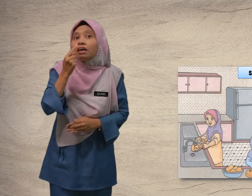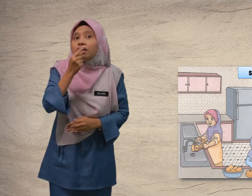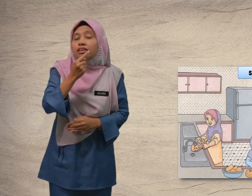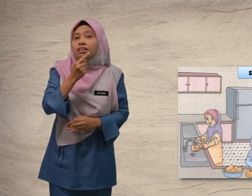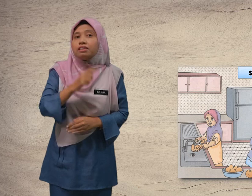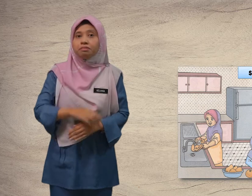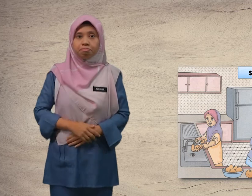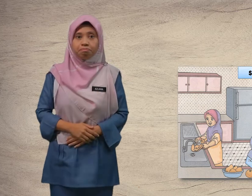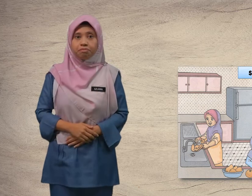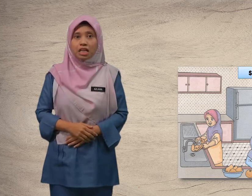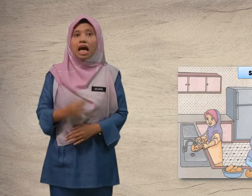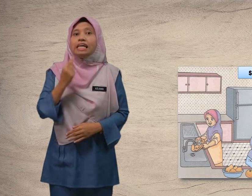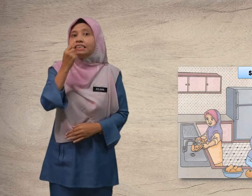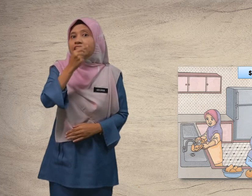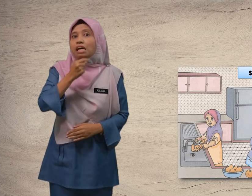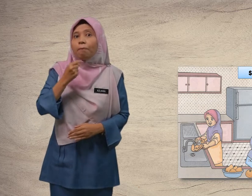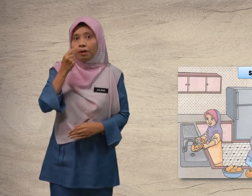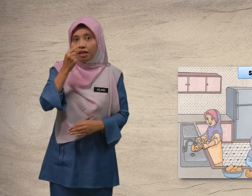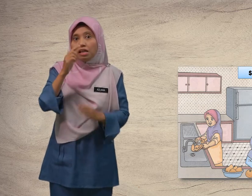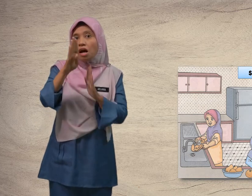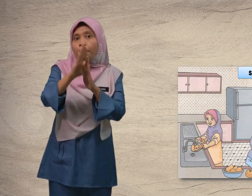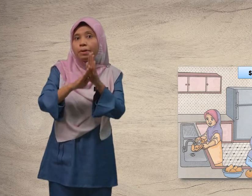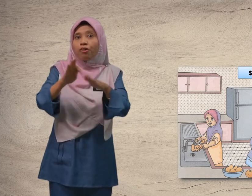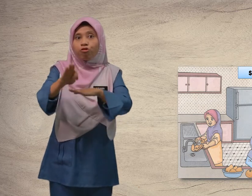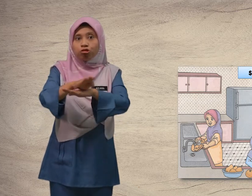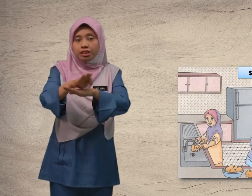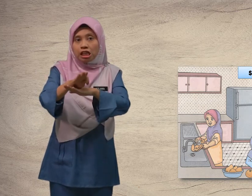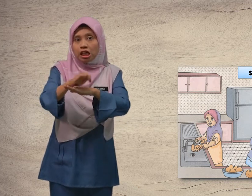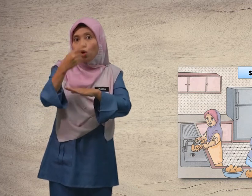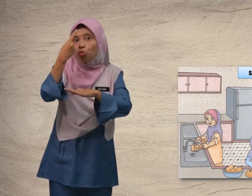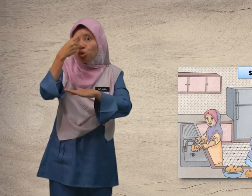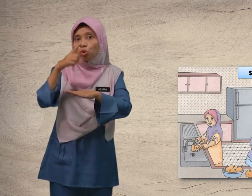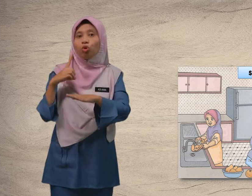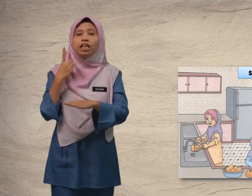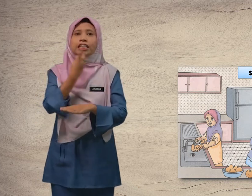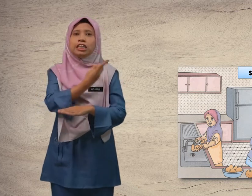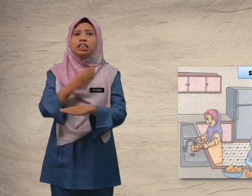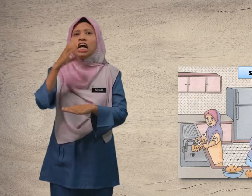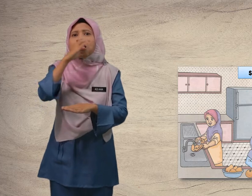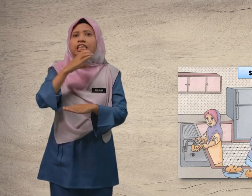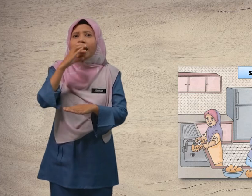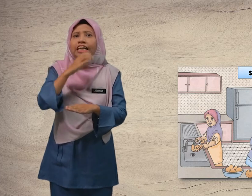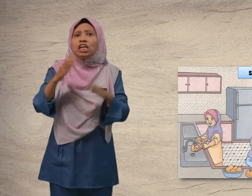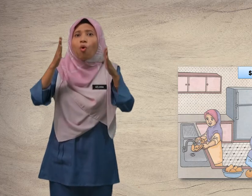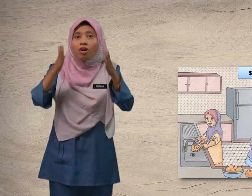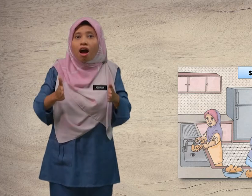Siapa berfungsi untuk kita cari orang